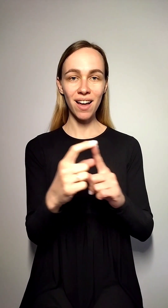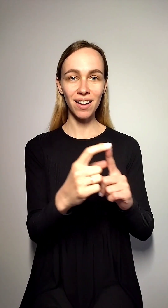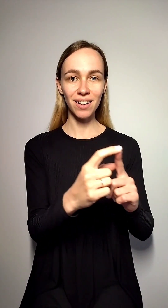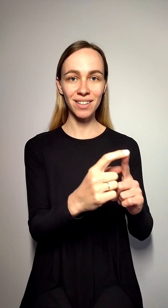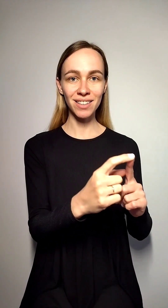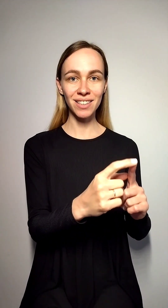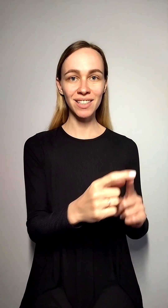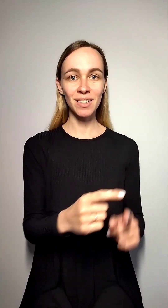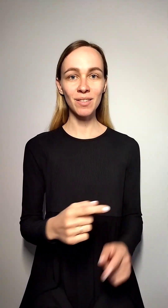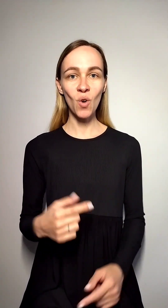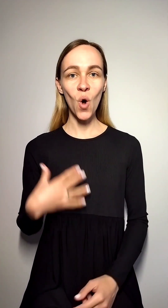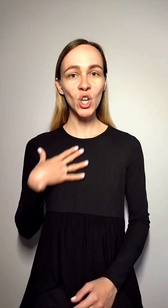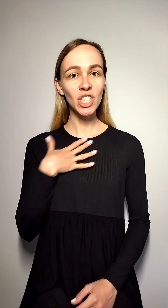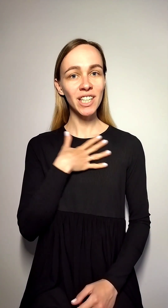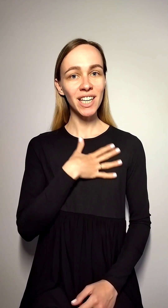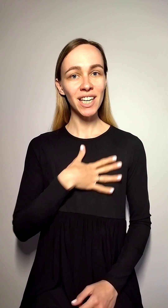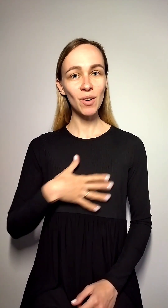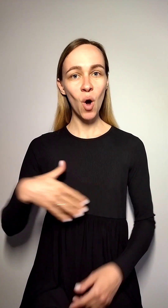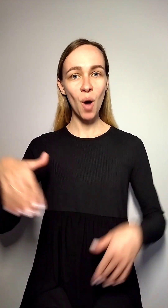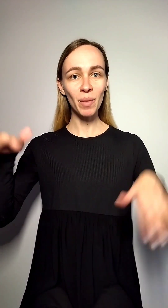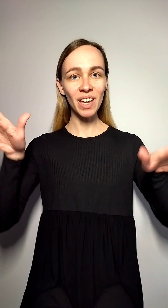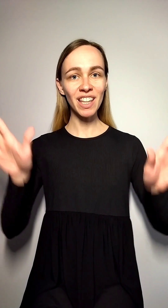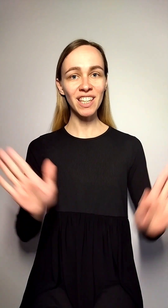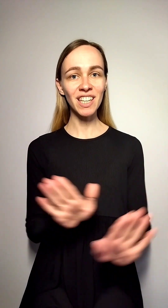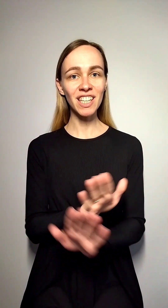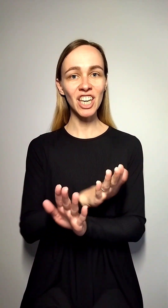тривожний хоміний